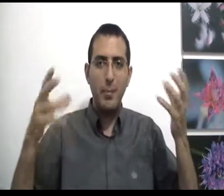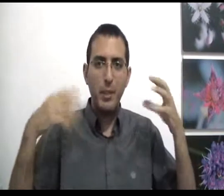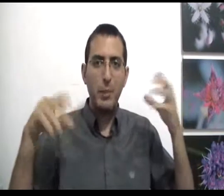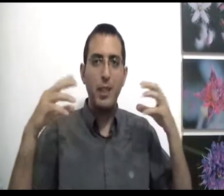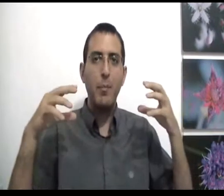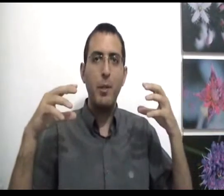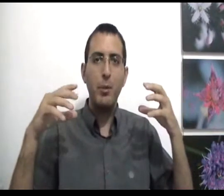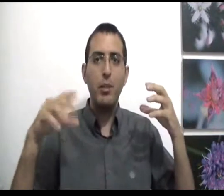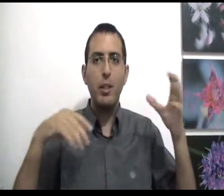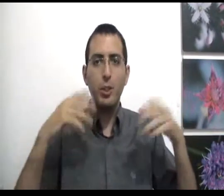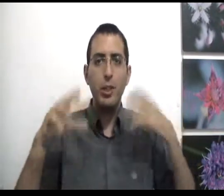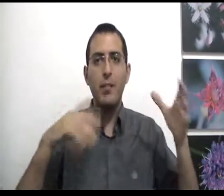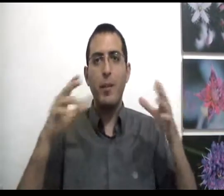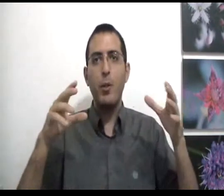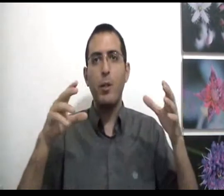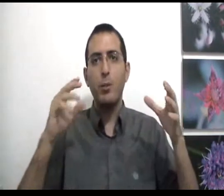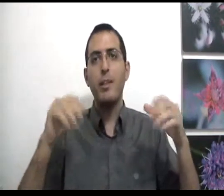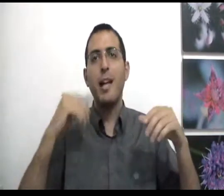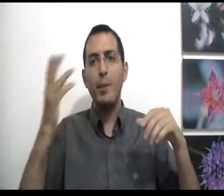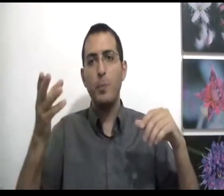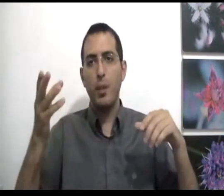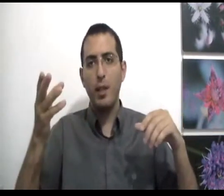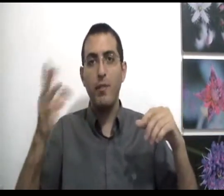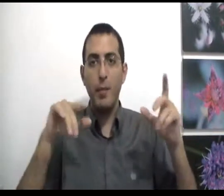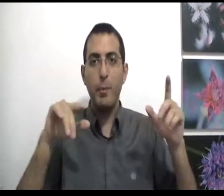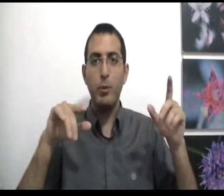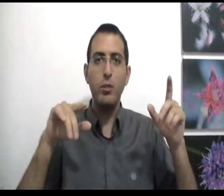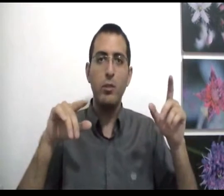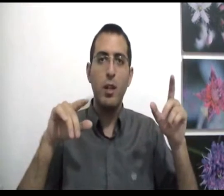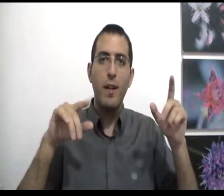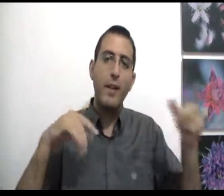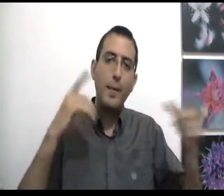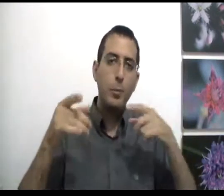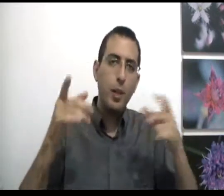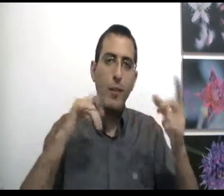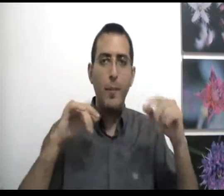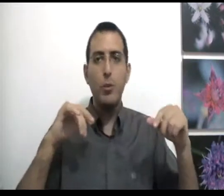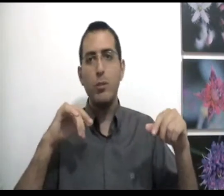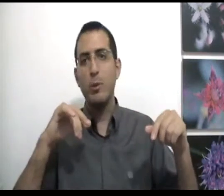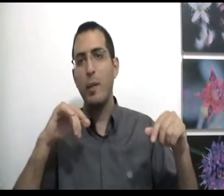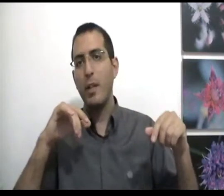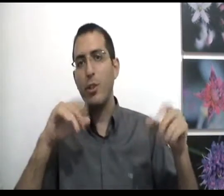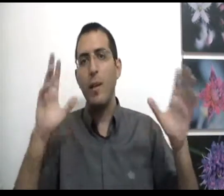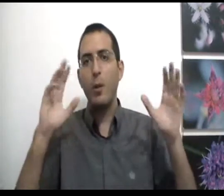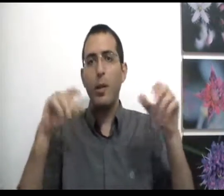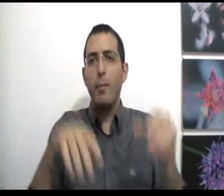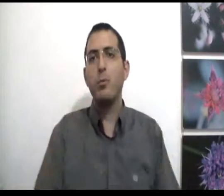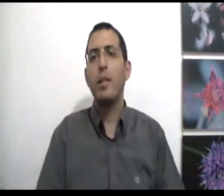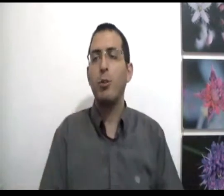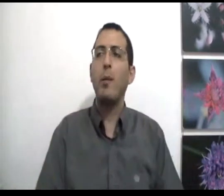הפרספקטיבה הפנימית יותר שני הדברים נכונת זאת אומרת גם יש פה קיר ואין פה מטוס וגם יש פה קיר מדם מטוס בו זמנית שני הם נכונים בו זמנית זאת אומרת